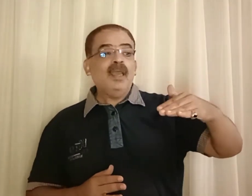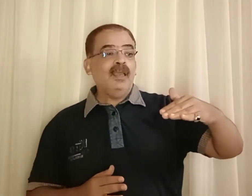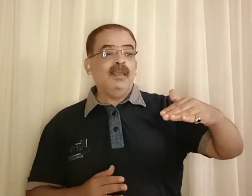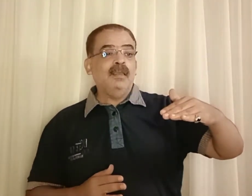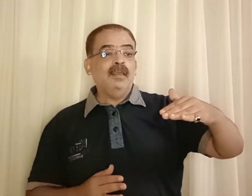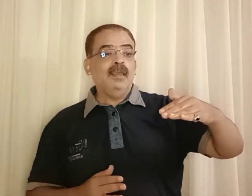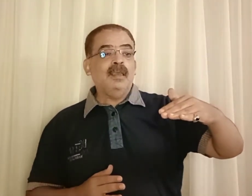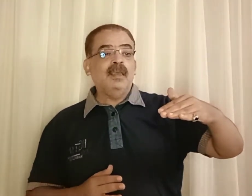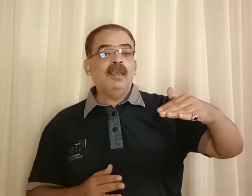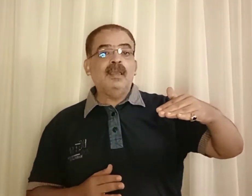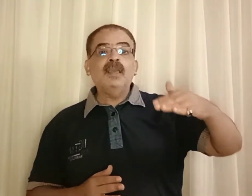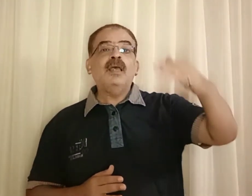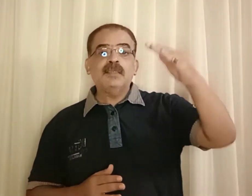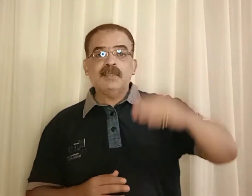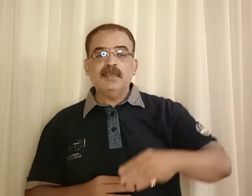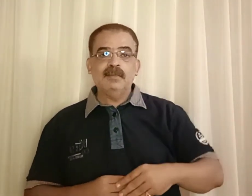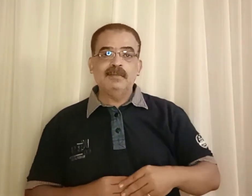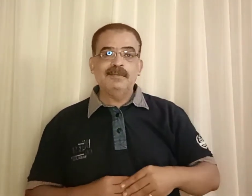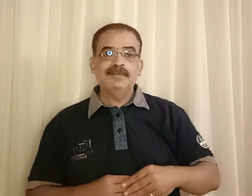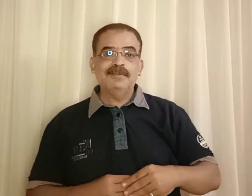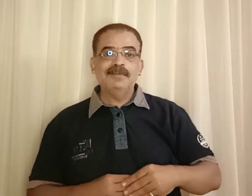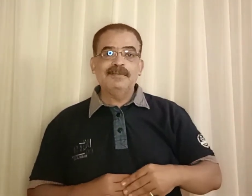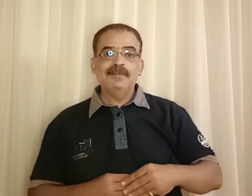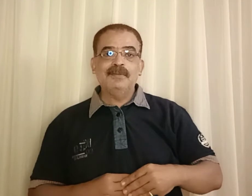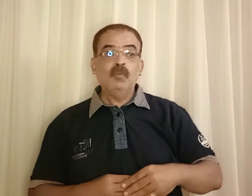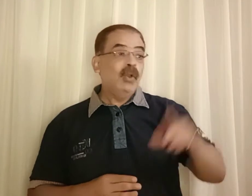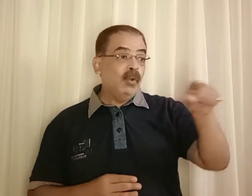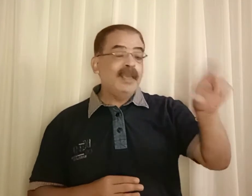last we win